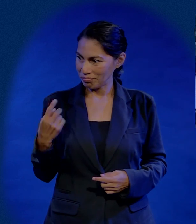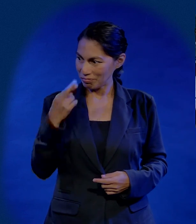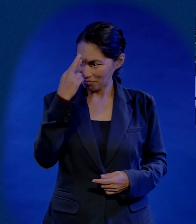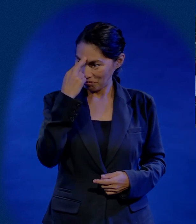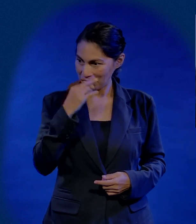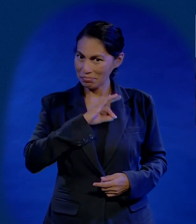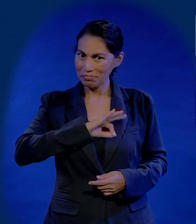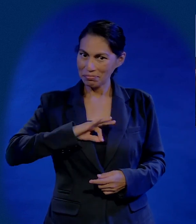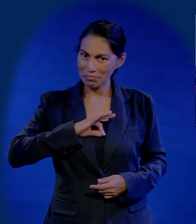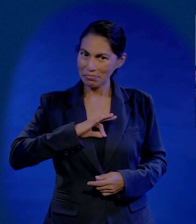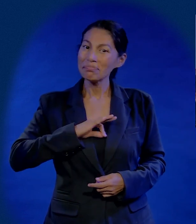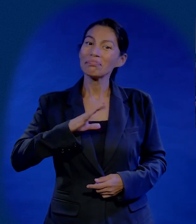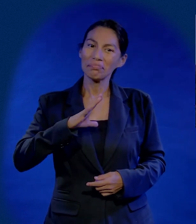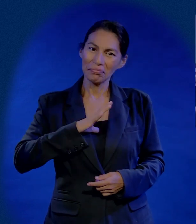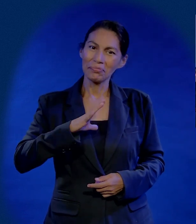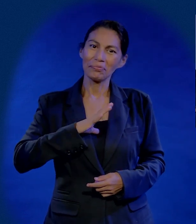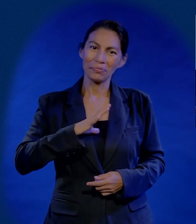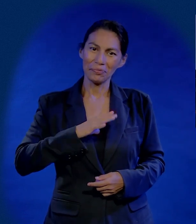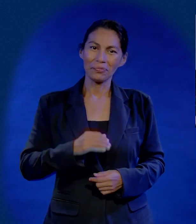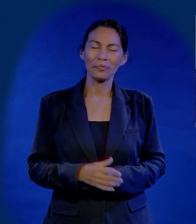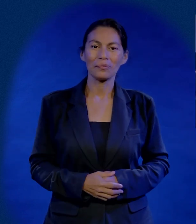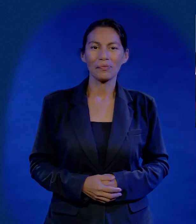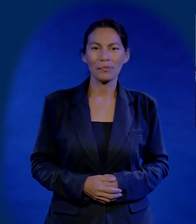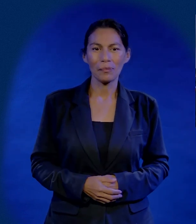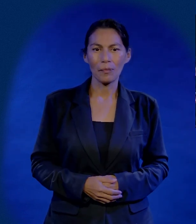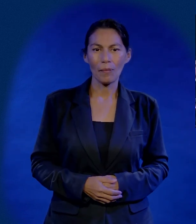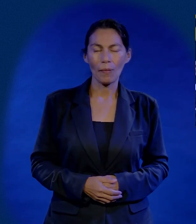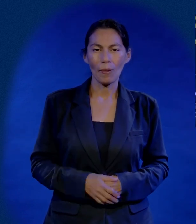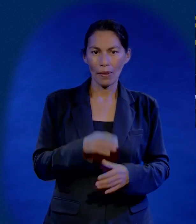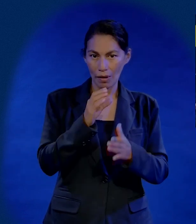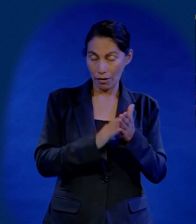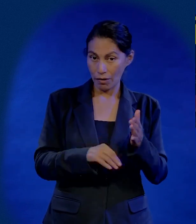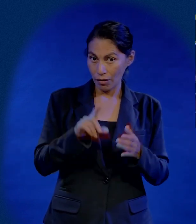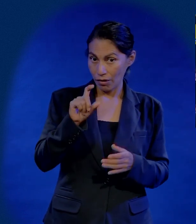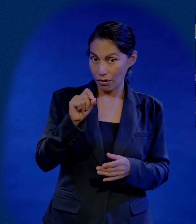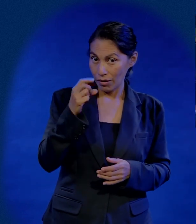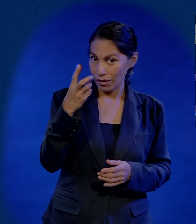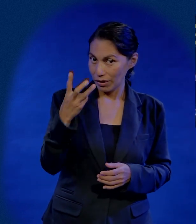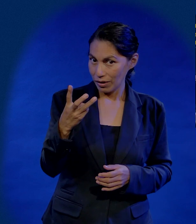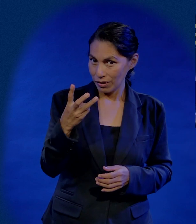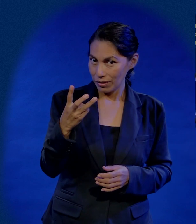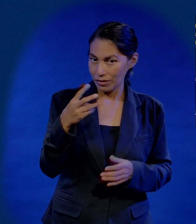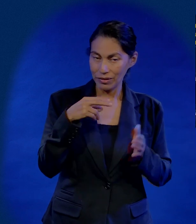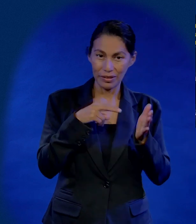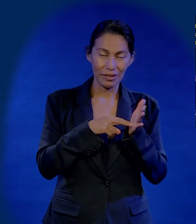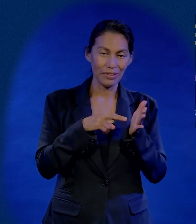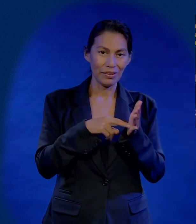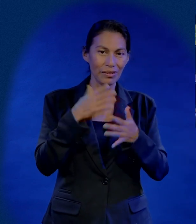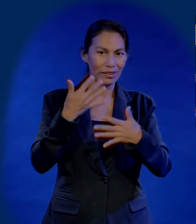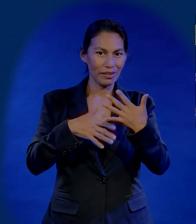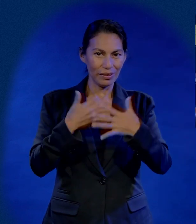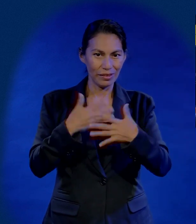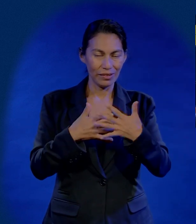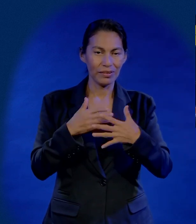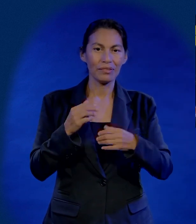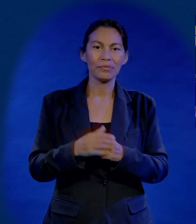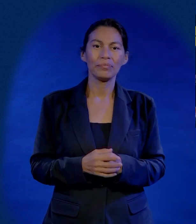Tenemos muchas razones para hacerlo. Pero en el capítulo 23, el versículo 15 de San